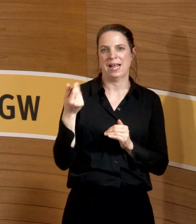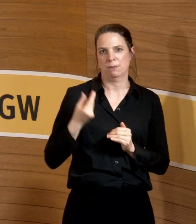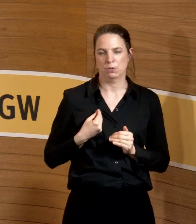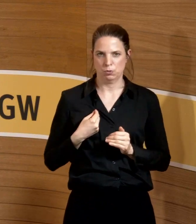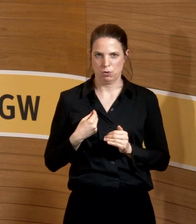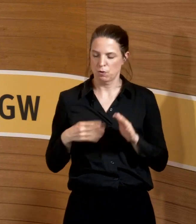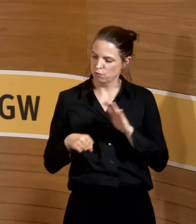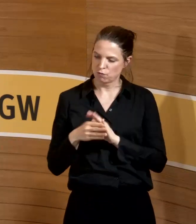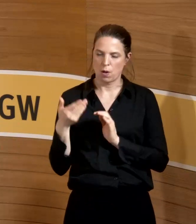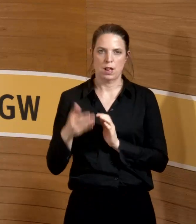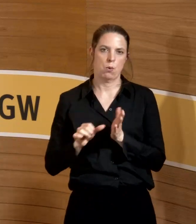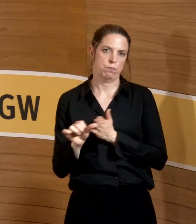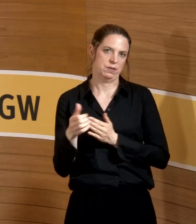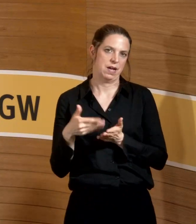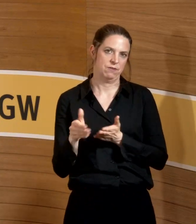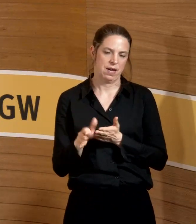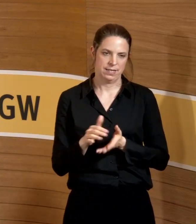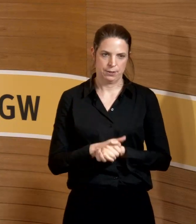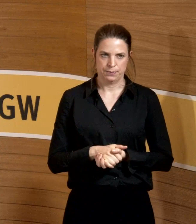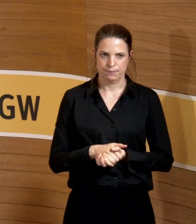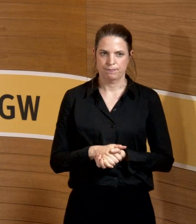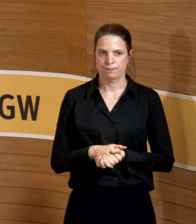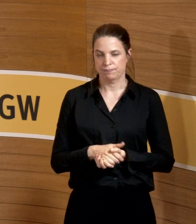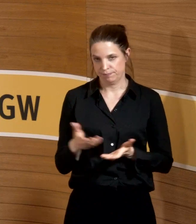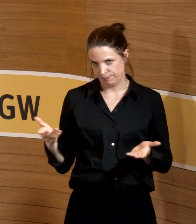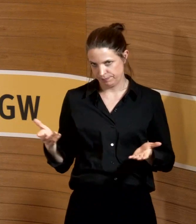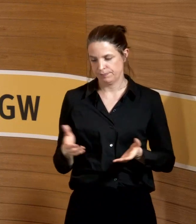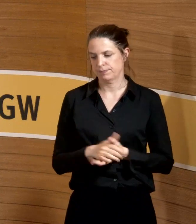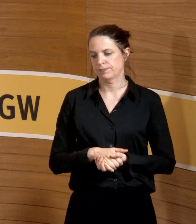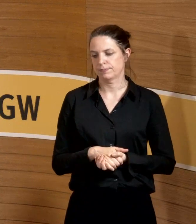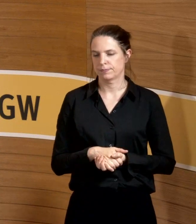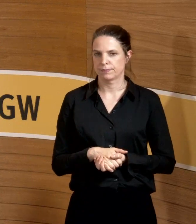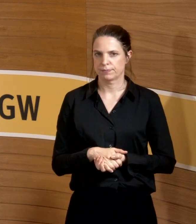nämlich den vollen Lohn weiterzahlen würde. So ist es.